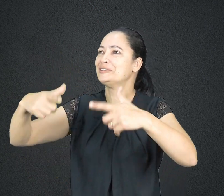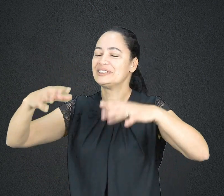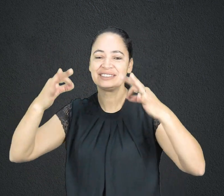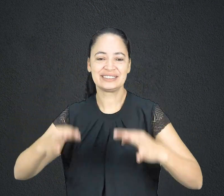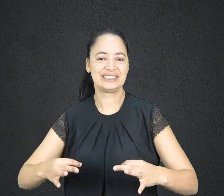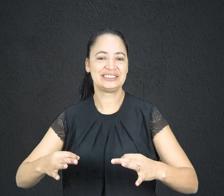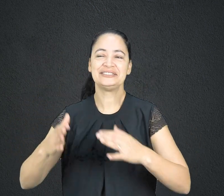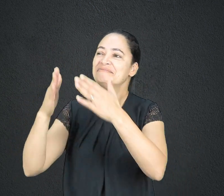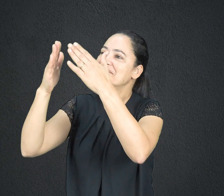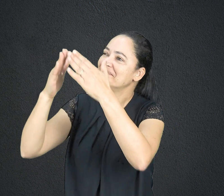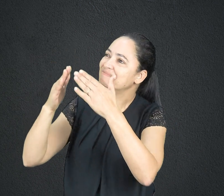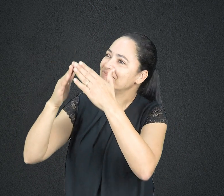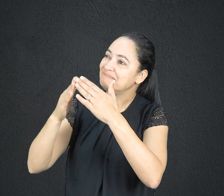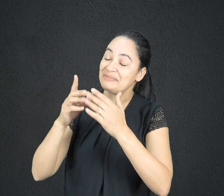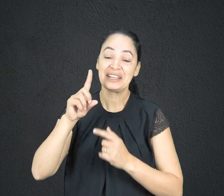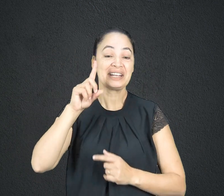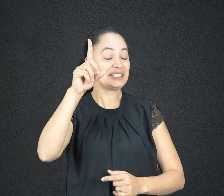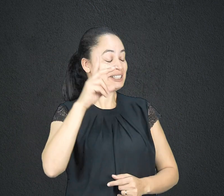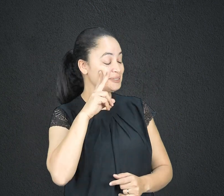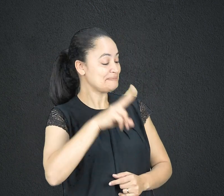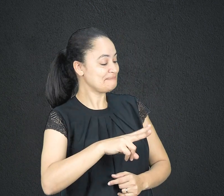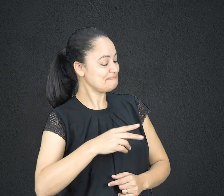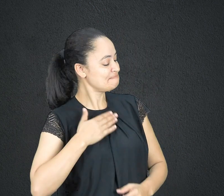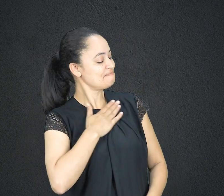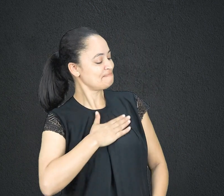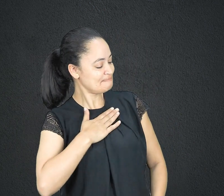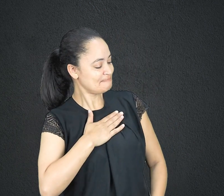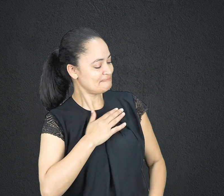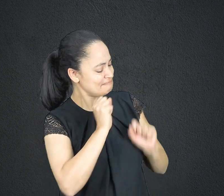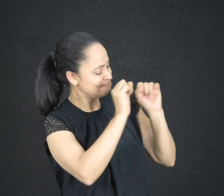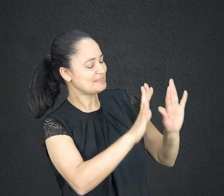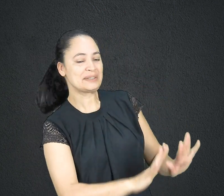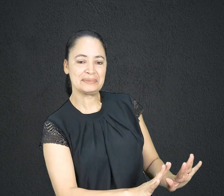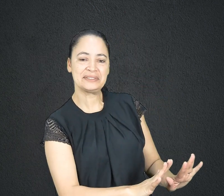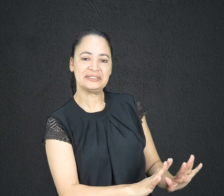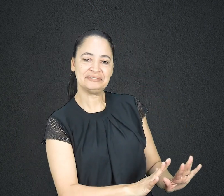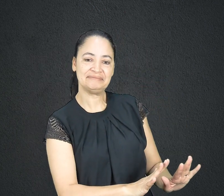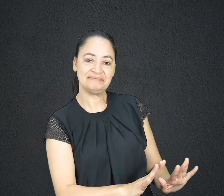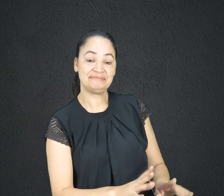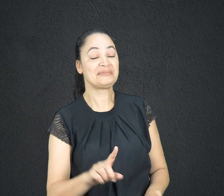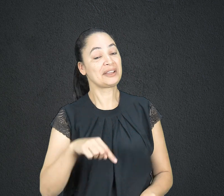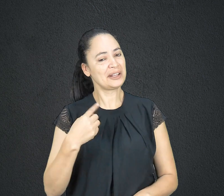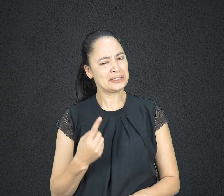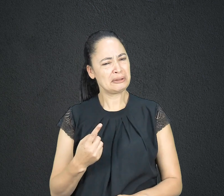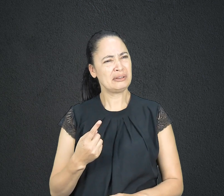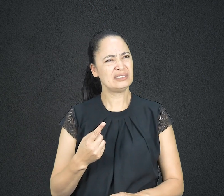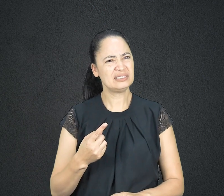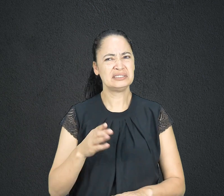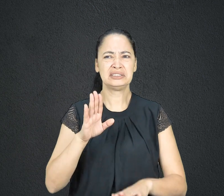e atendeu-o. Ora, para enfrentarmos as diversidades da vida moderna, nós também precisamos de muita